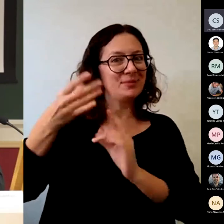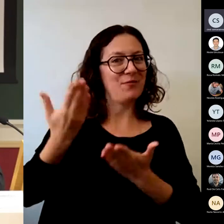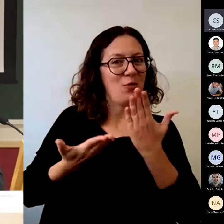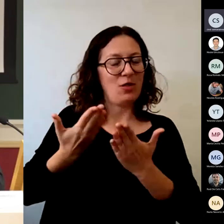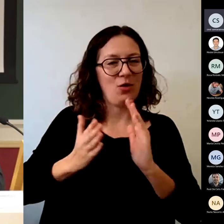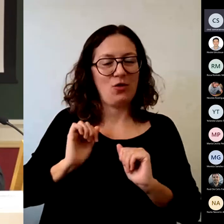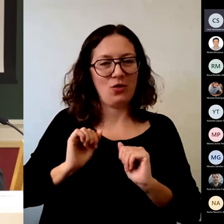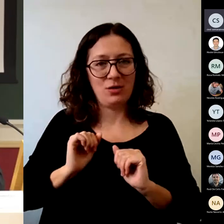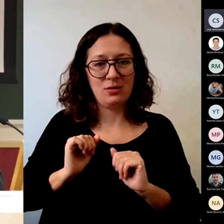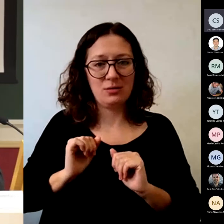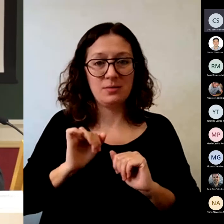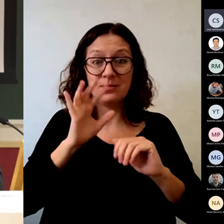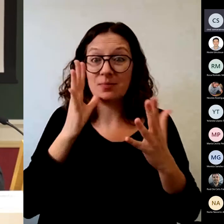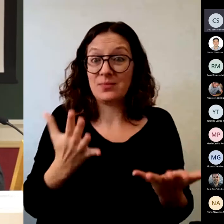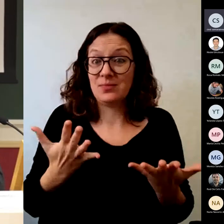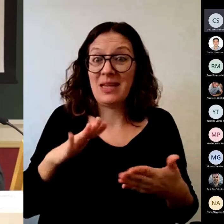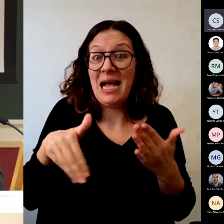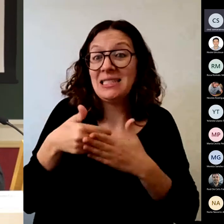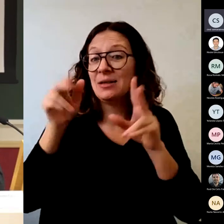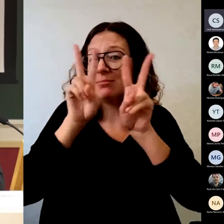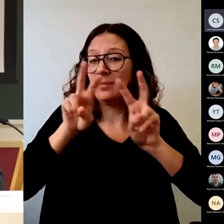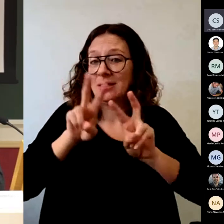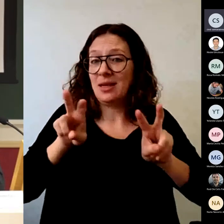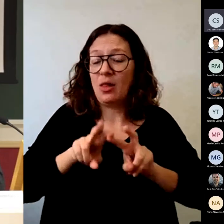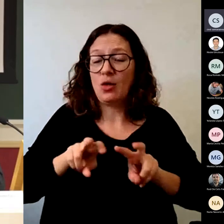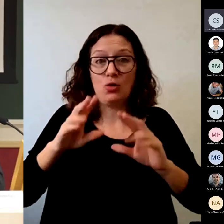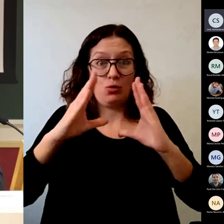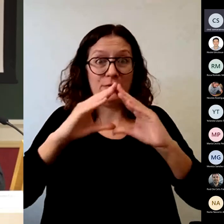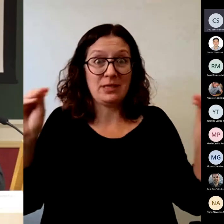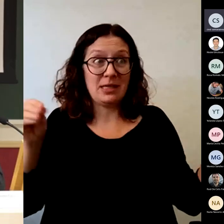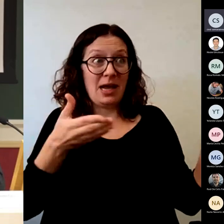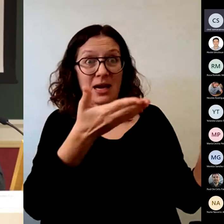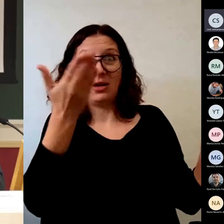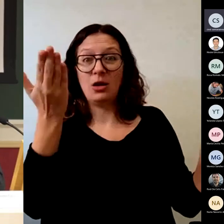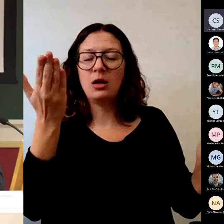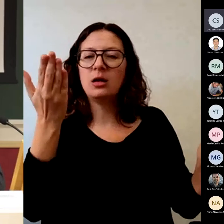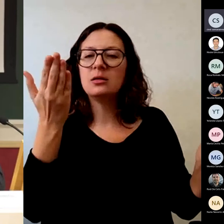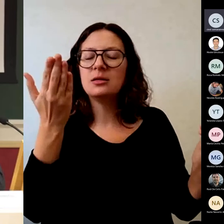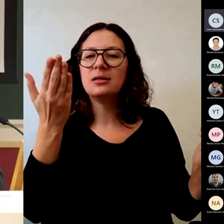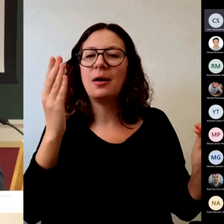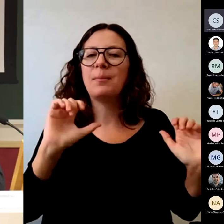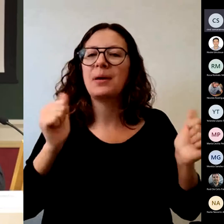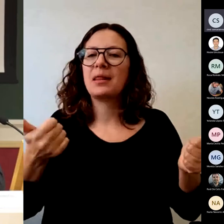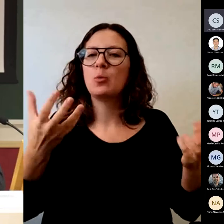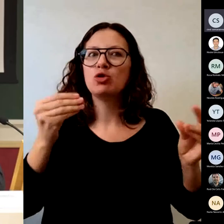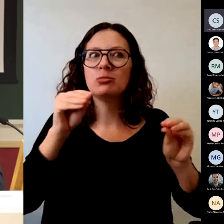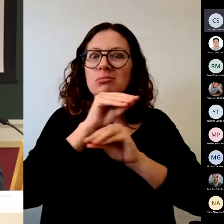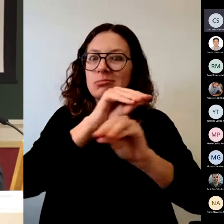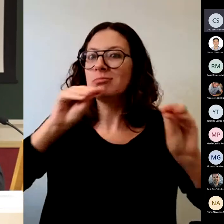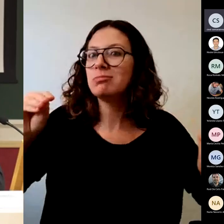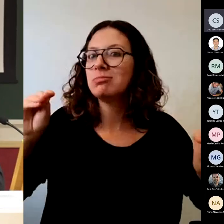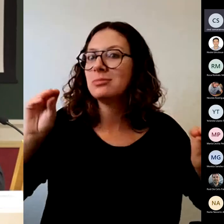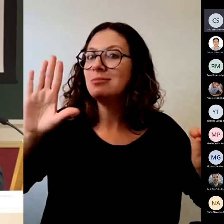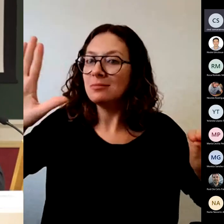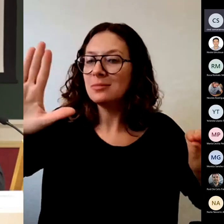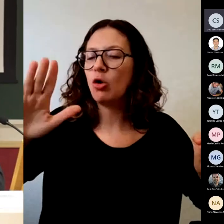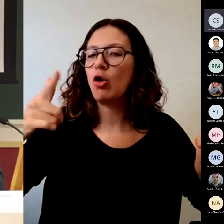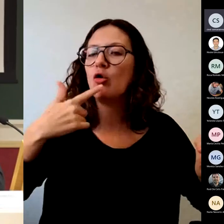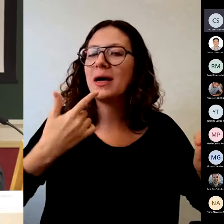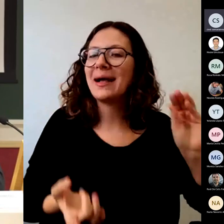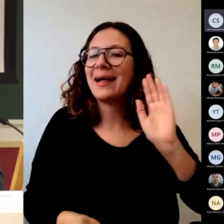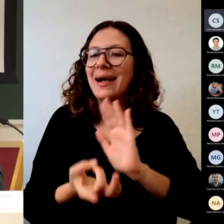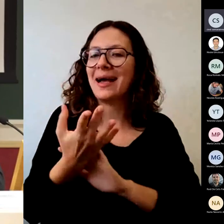en la universitaria, se está dando mucho énfasis en la co-creación de criterios